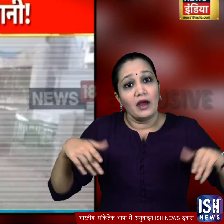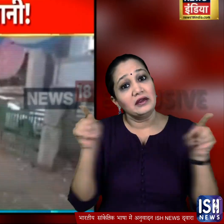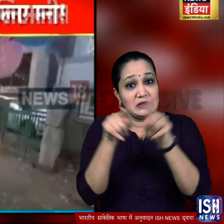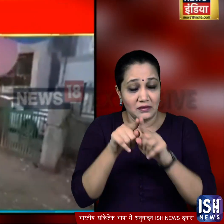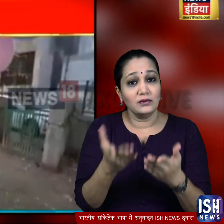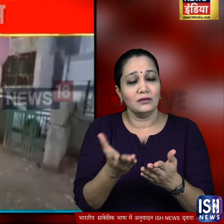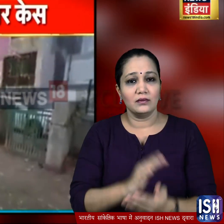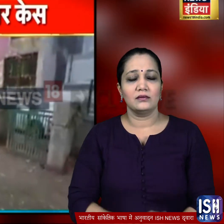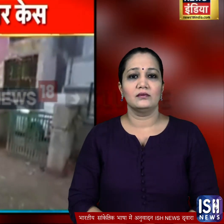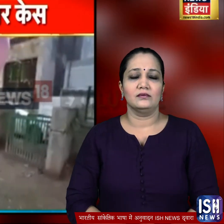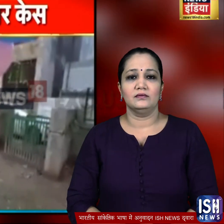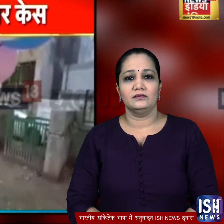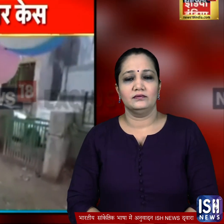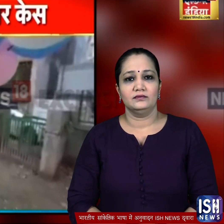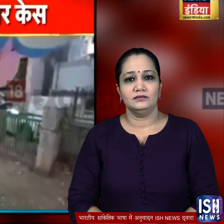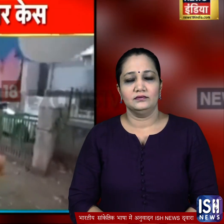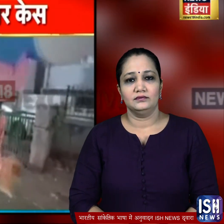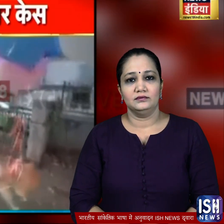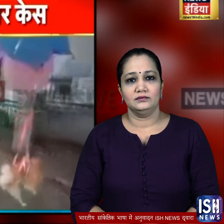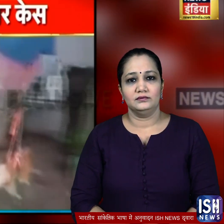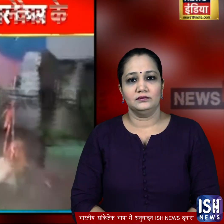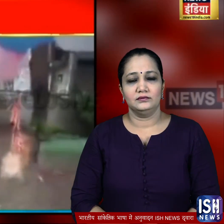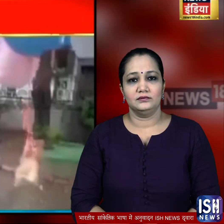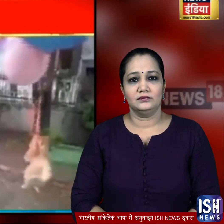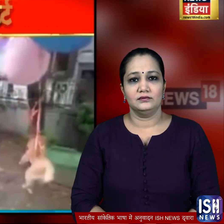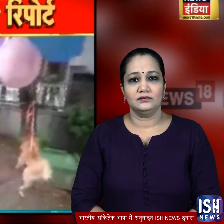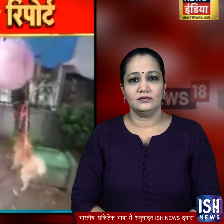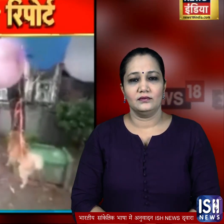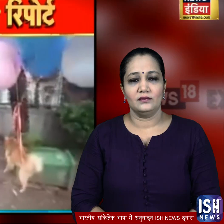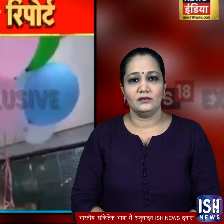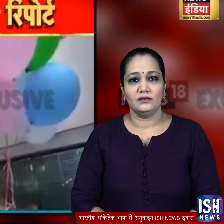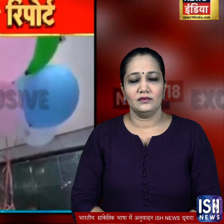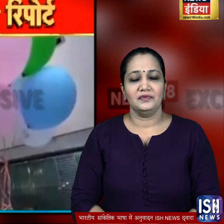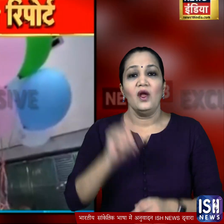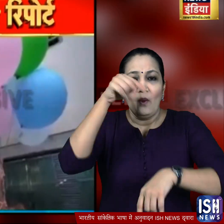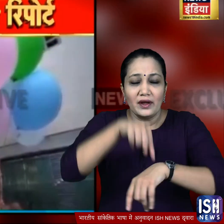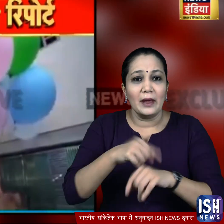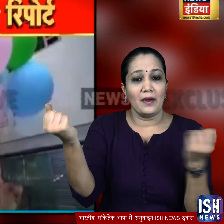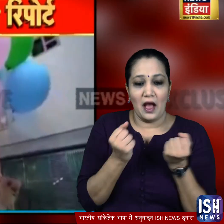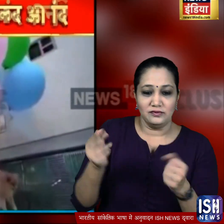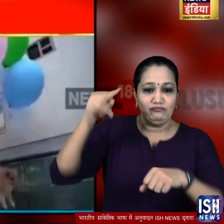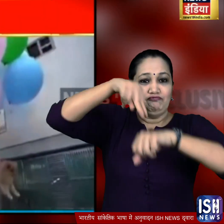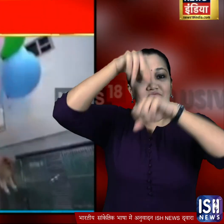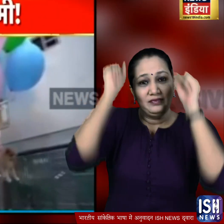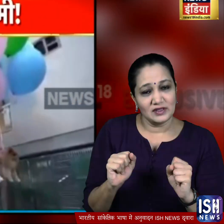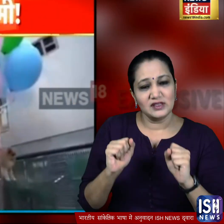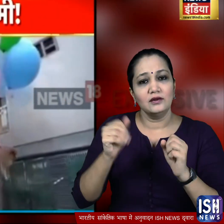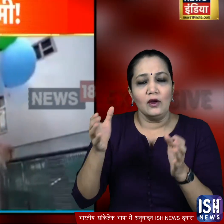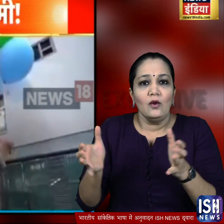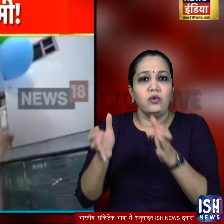एक बार तो वो एक गाड़ी पर चड़ गया और वहां से कुत्ते को हवा